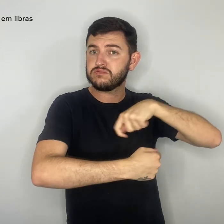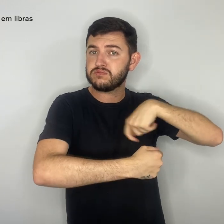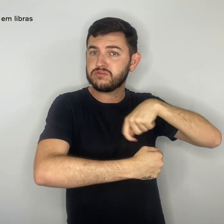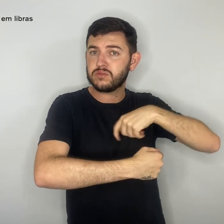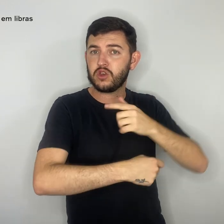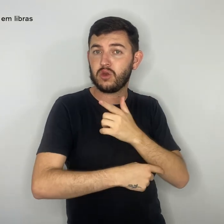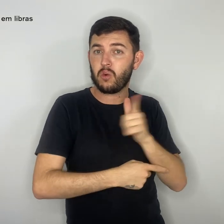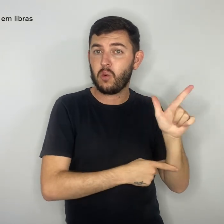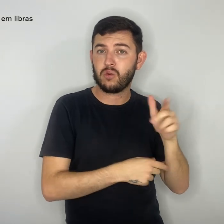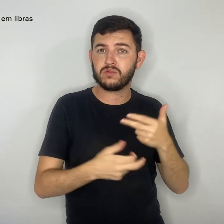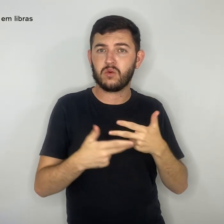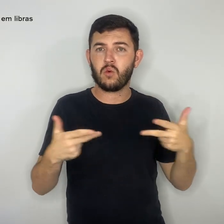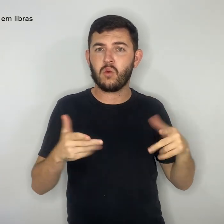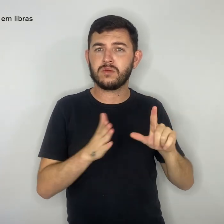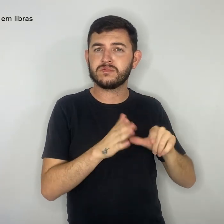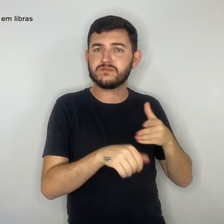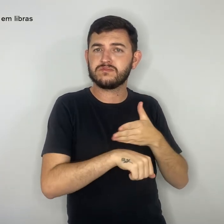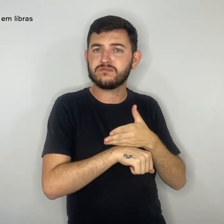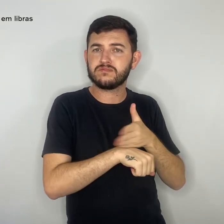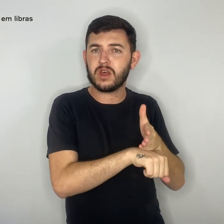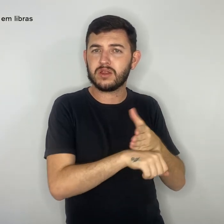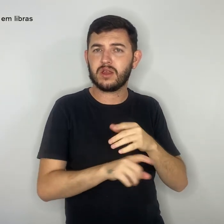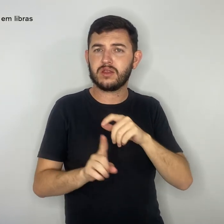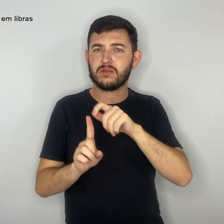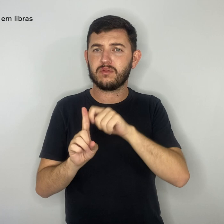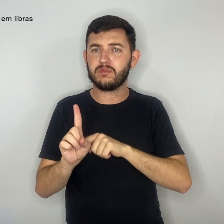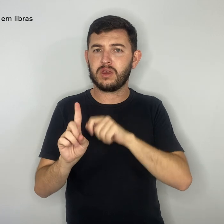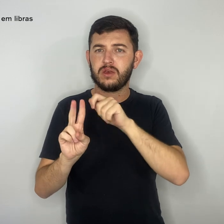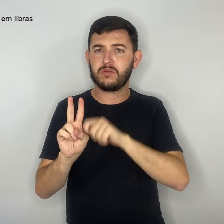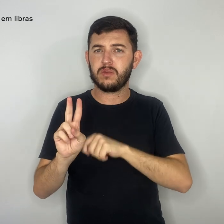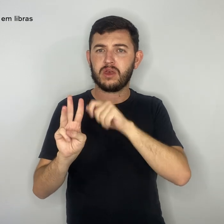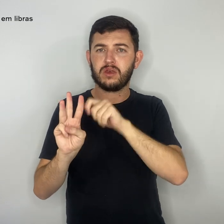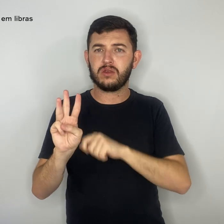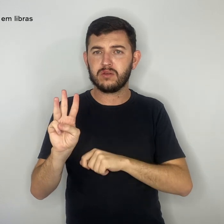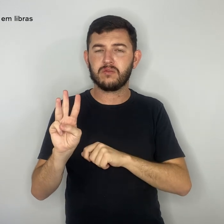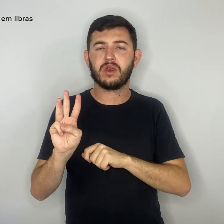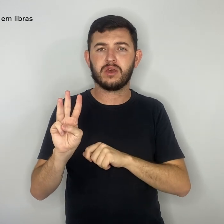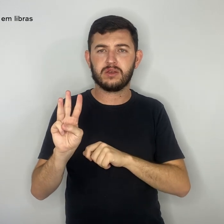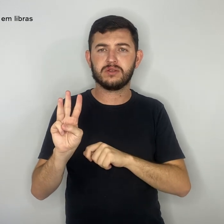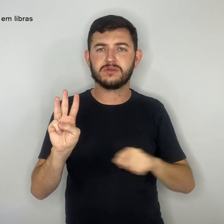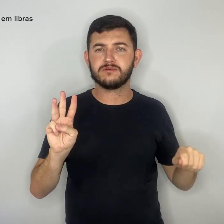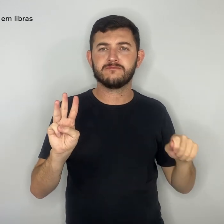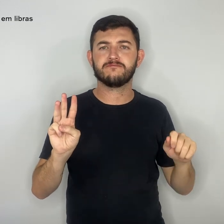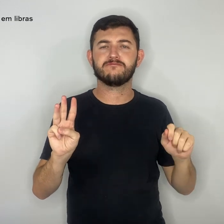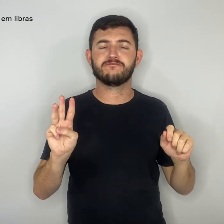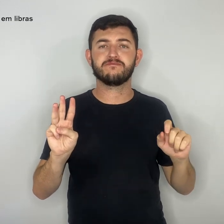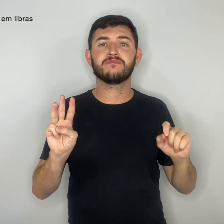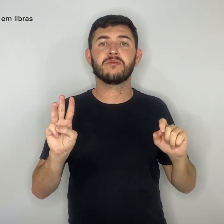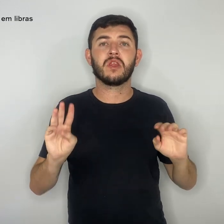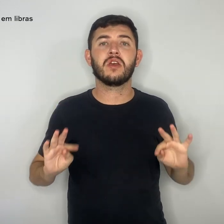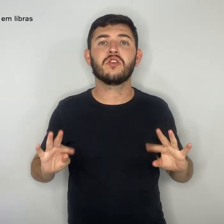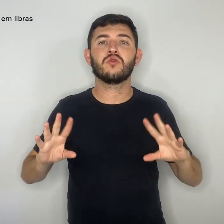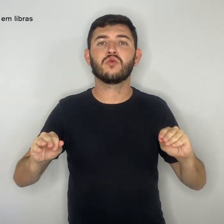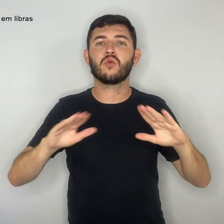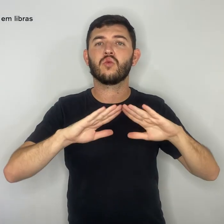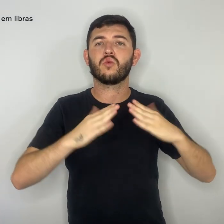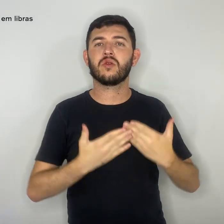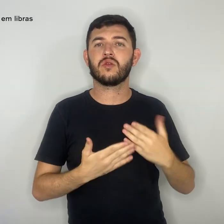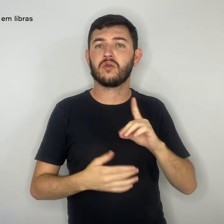há quase três meses em praticamente todas as escolas do Distrito Federal. Informa